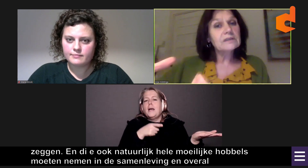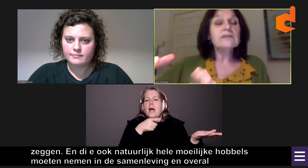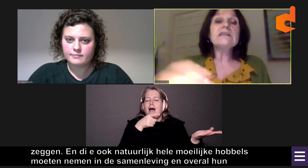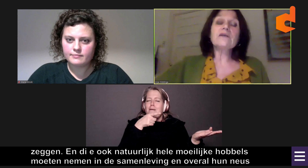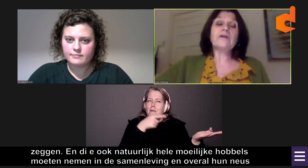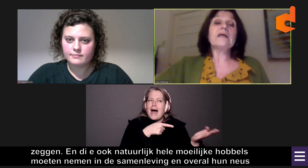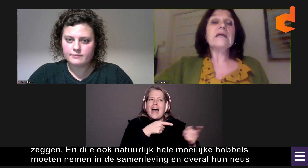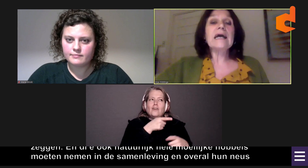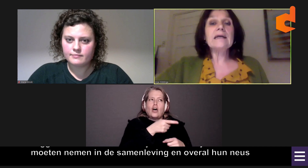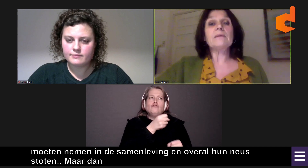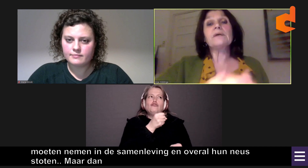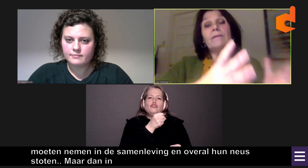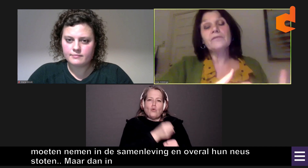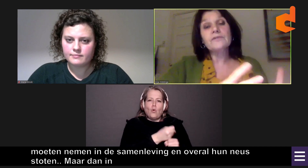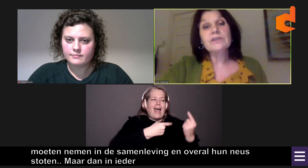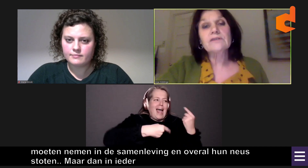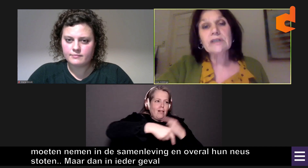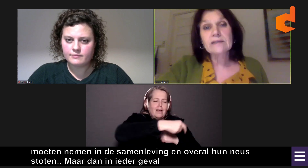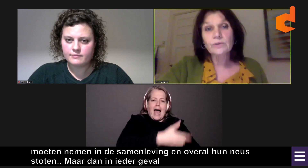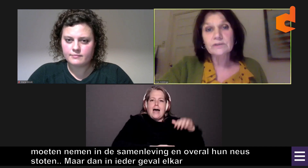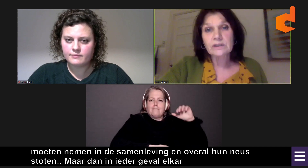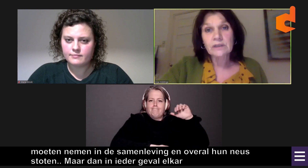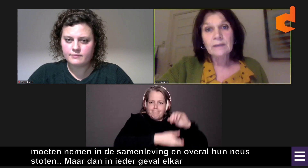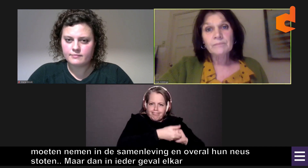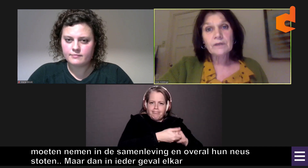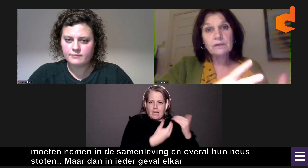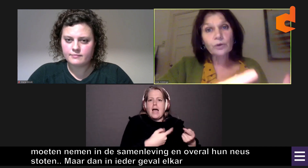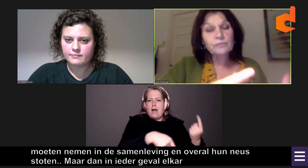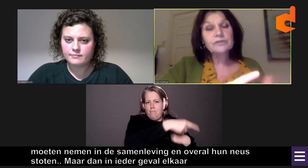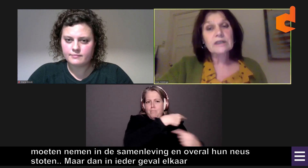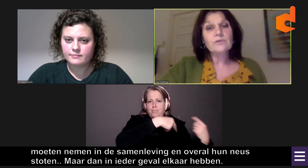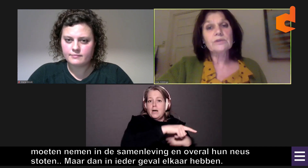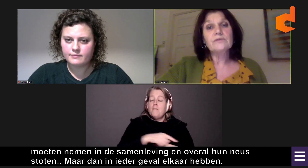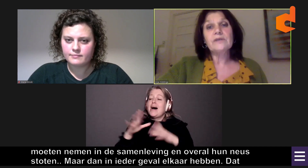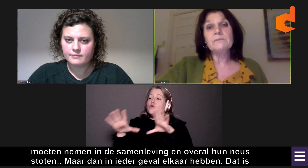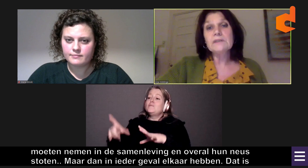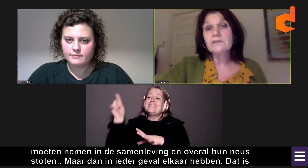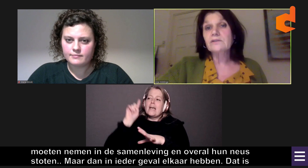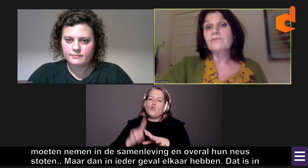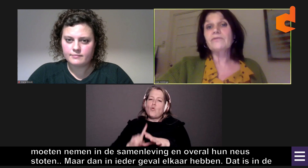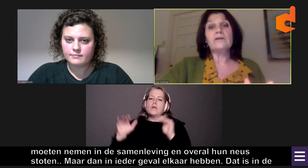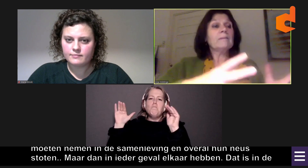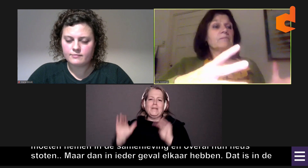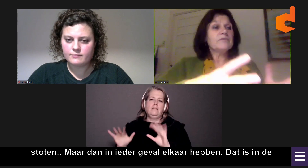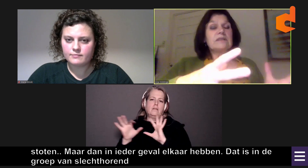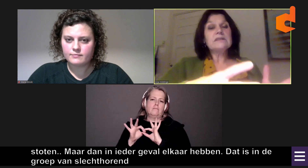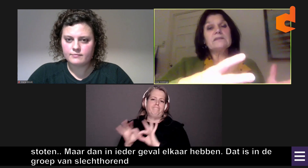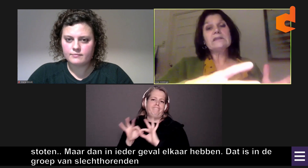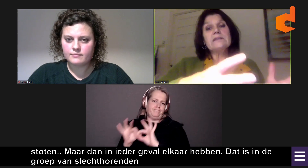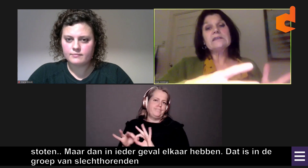dan in ieder geval elkaar hebben. En dat is in de groep van slechthorenden veel minder het geval.